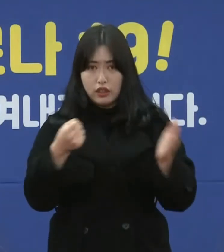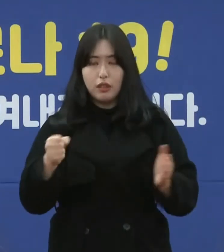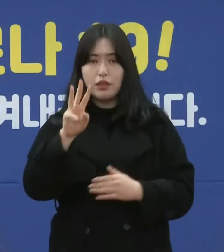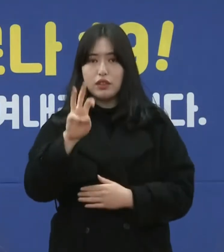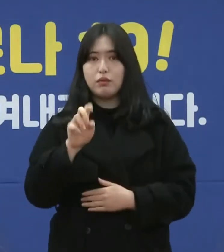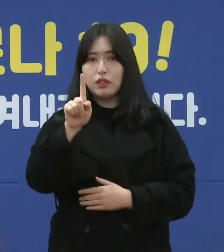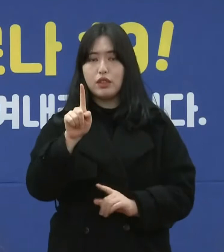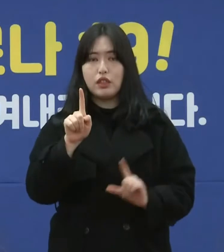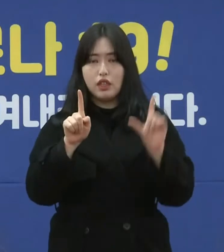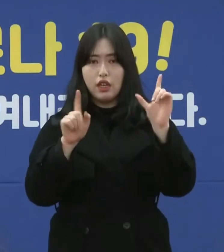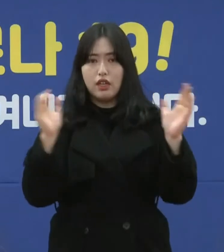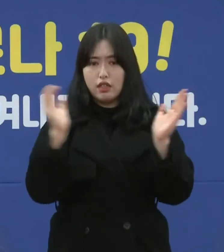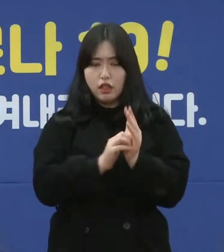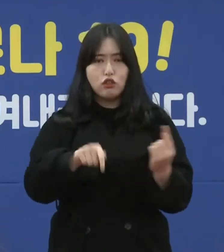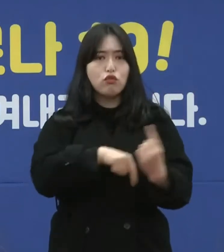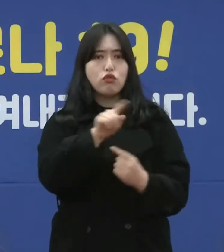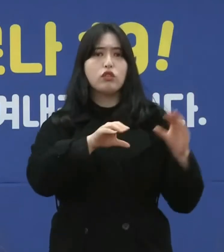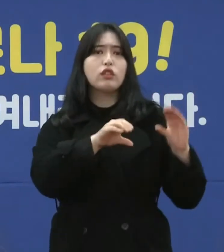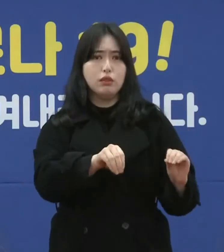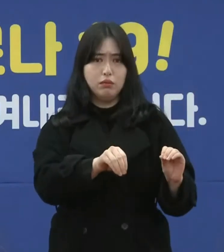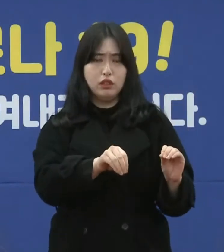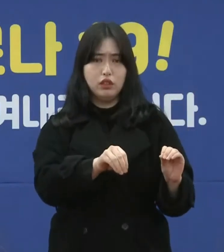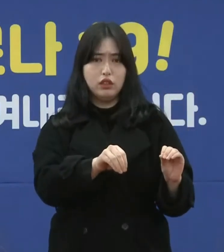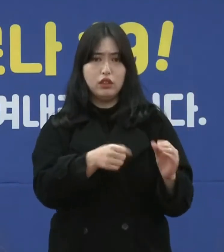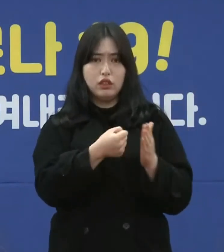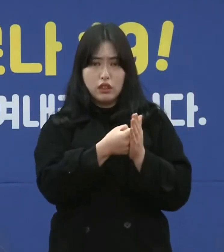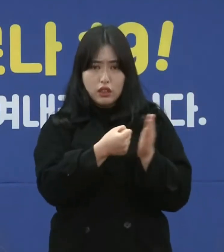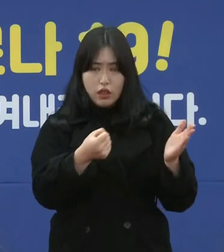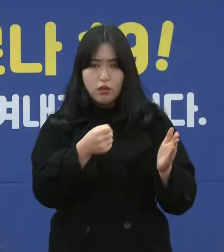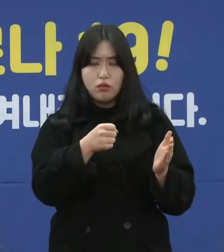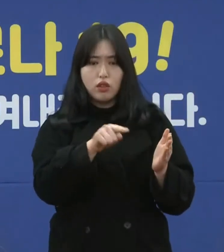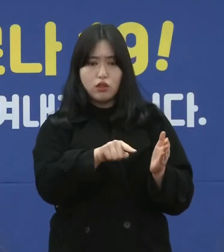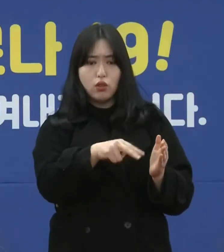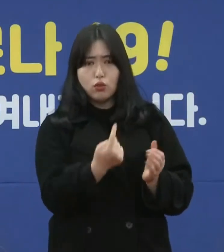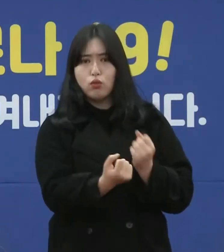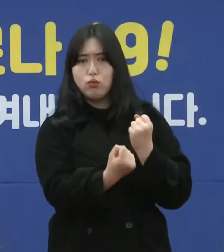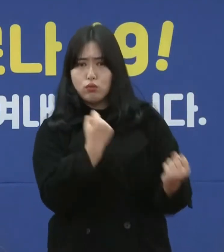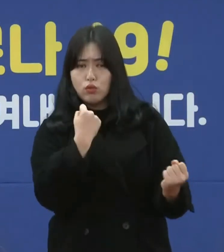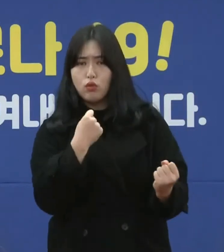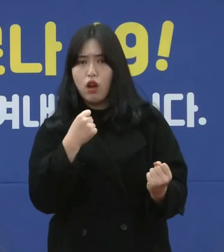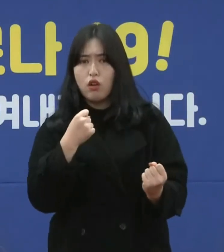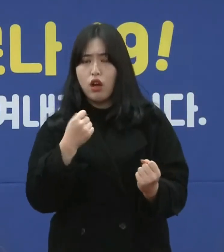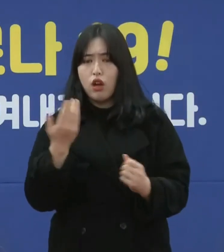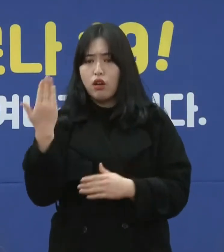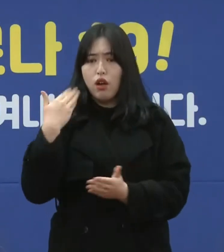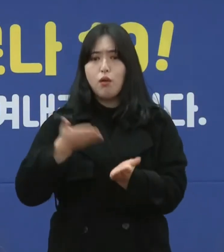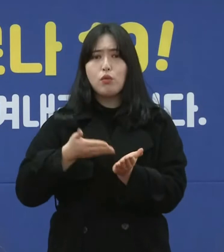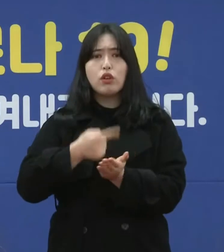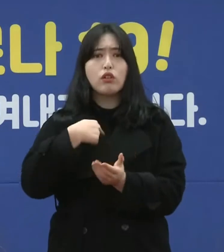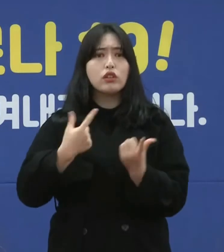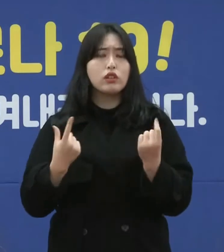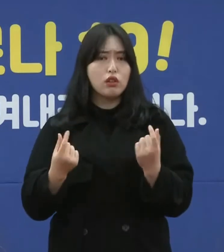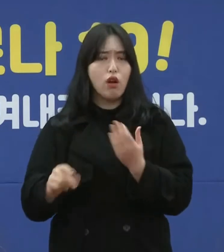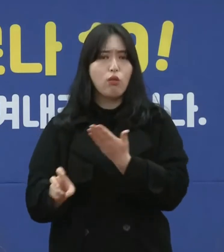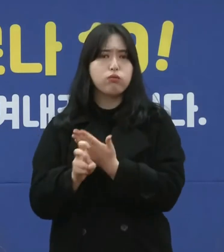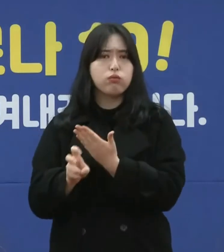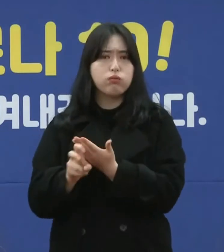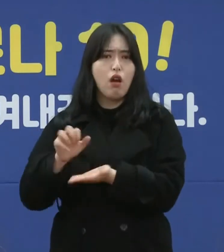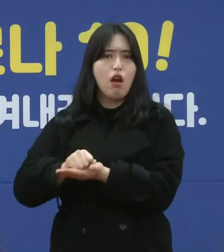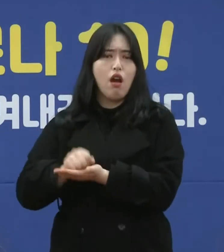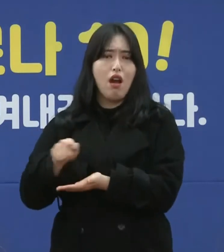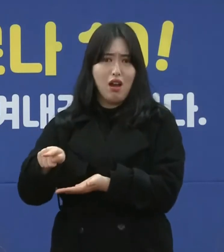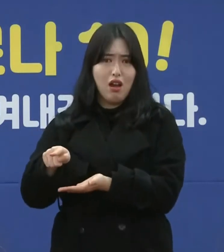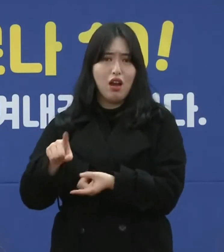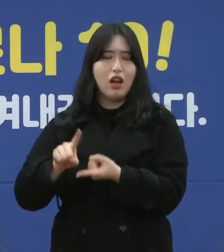영업이 금지되어 있음에도 불구하고 그간 언론에서도 보도가 됐듯이 불법 도박을 하는 등의